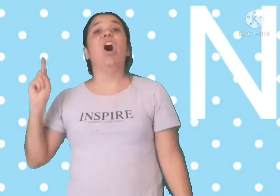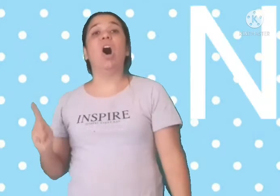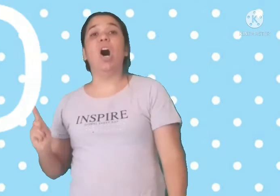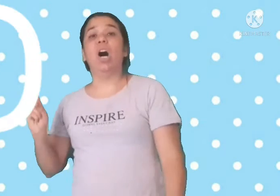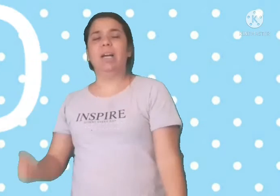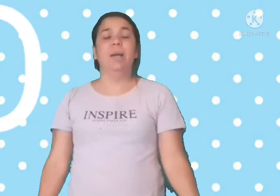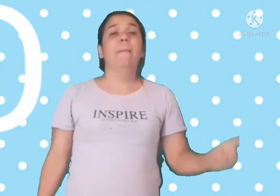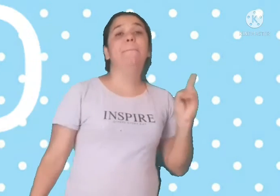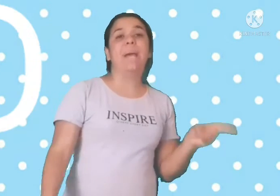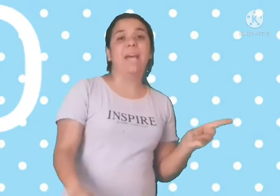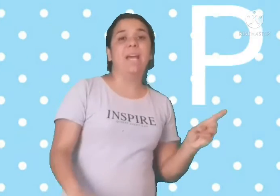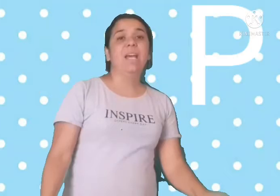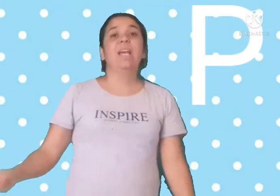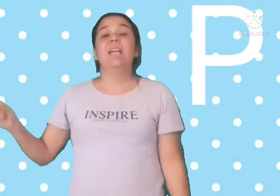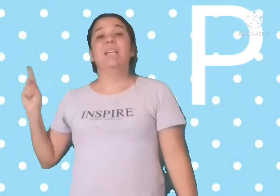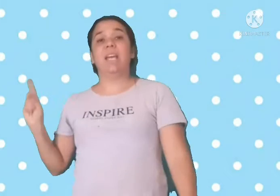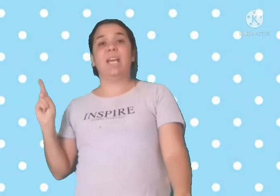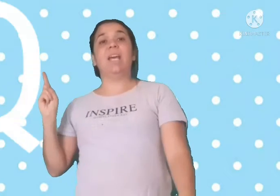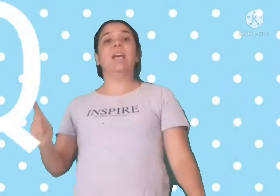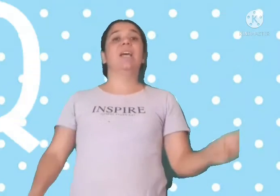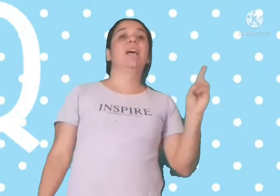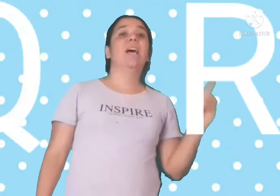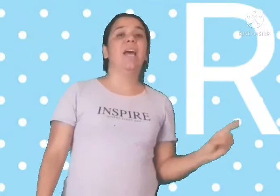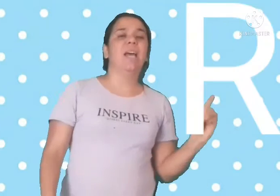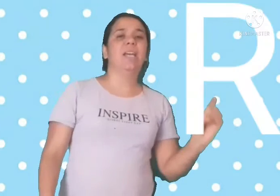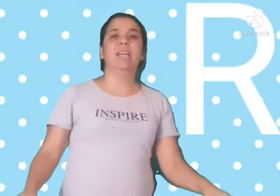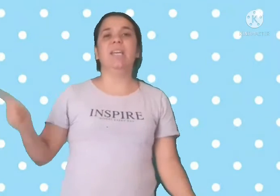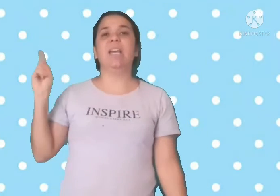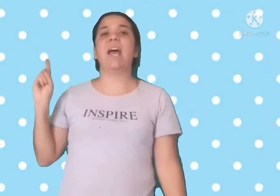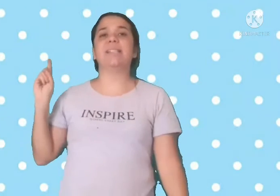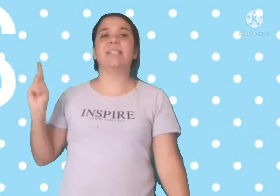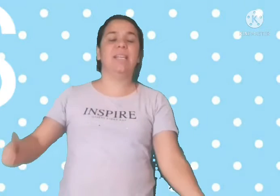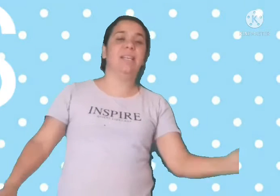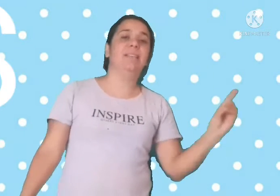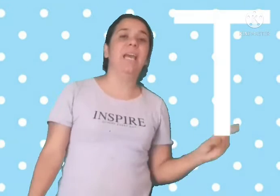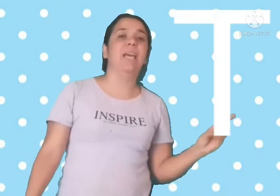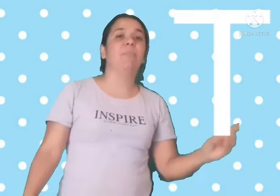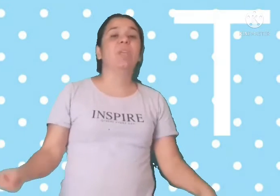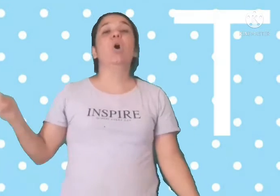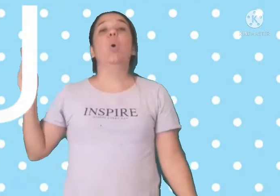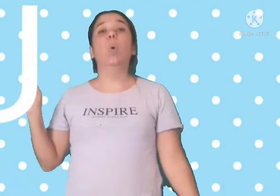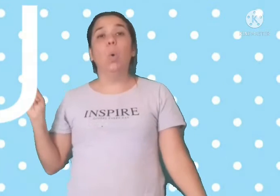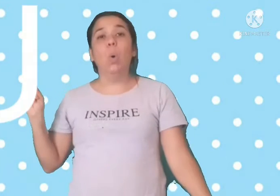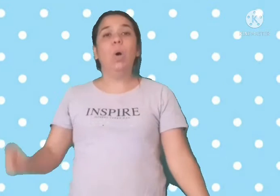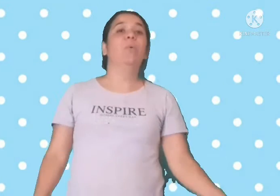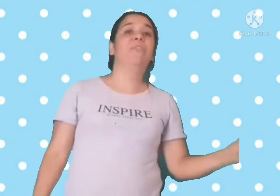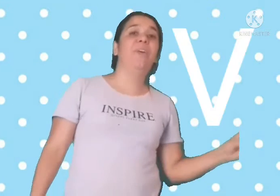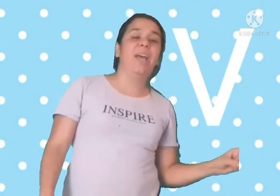O, P, Q, R, S, T, U, V,